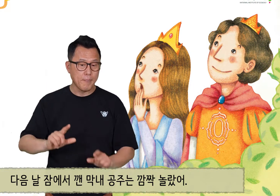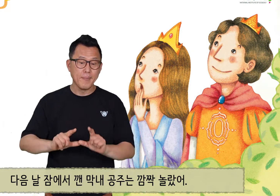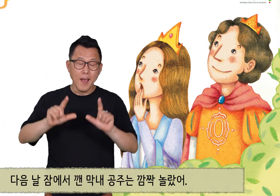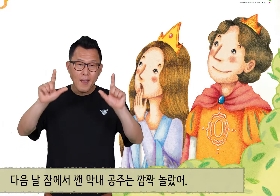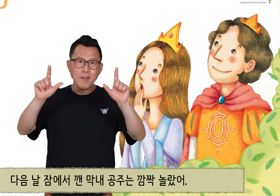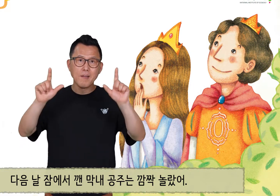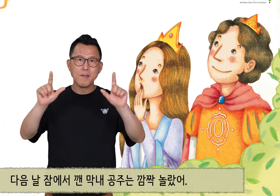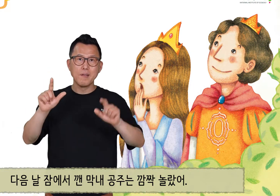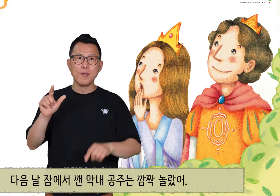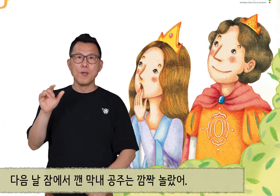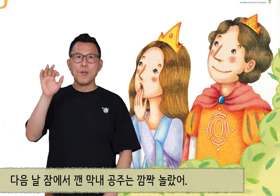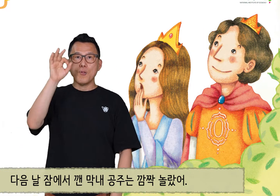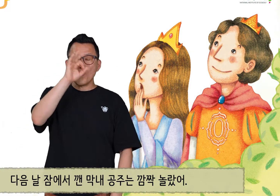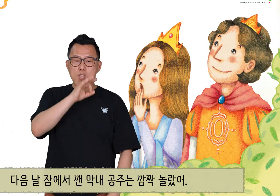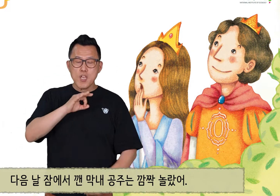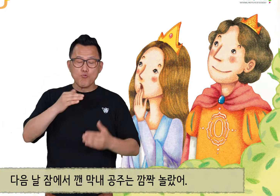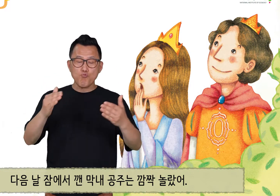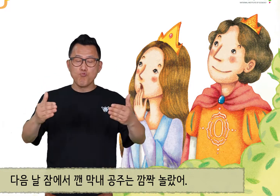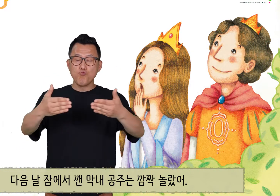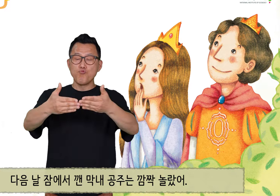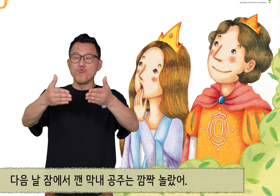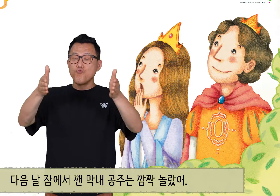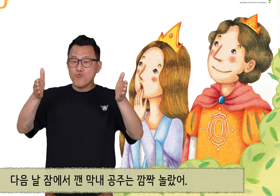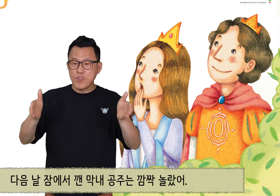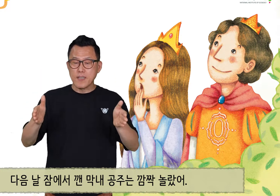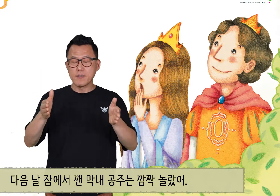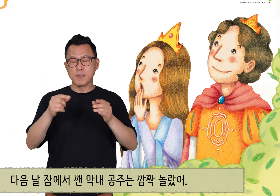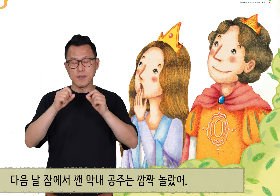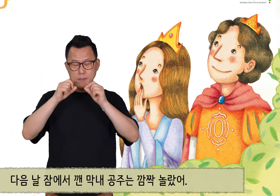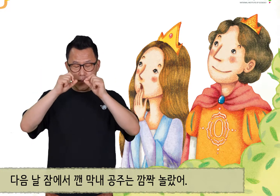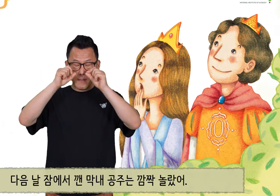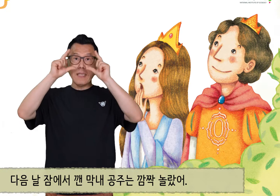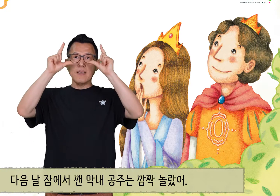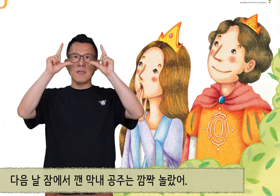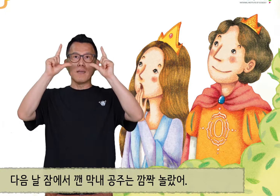다음날 잠에서 깬 막내 공주는 깜짝 놀랐어.